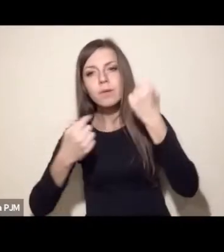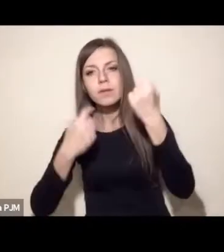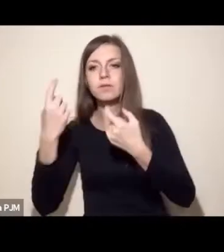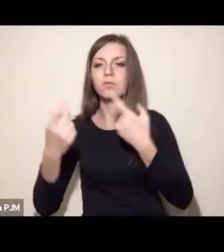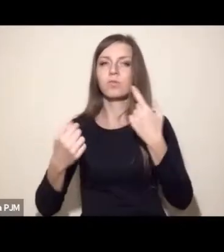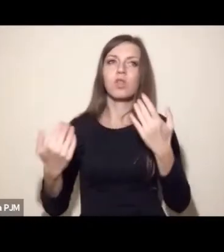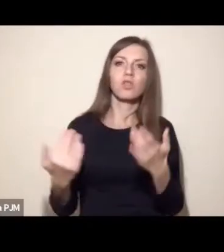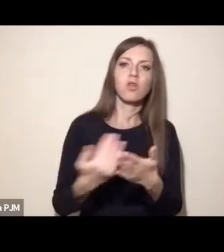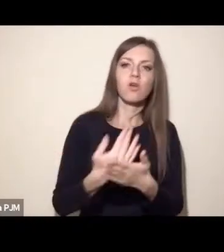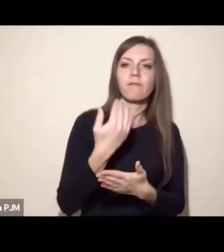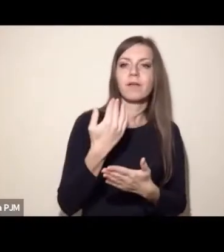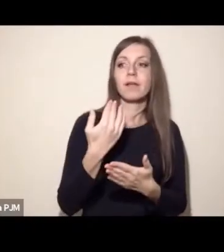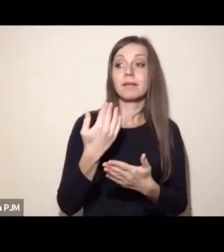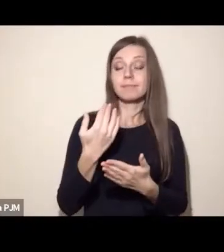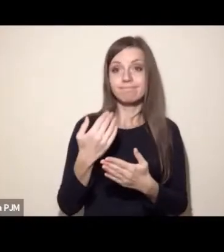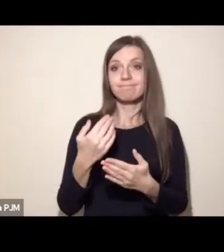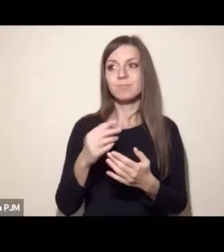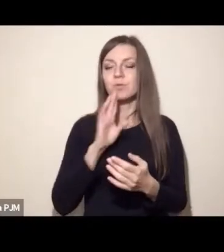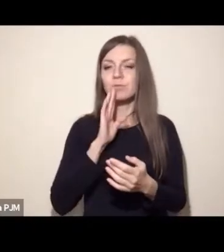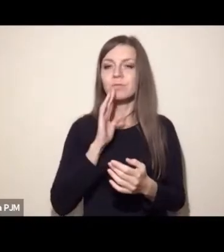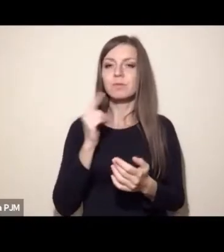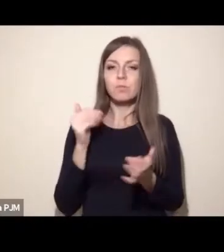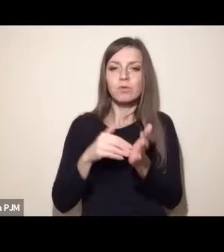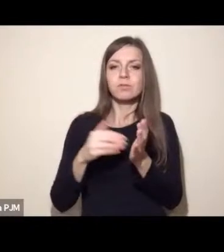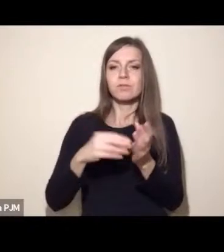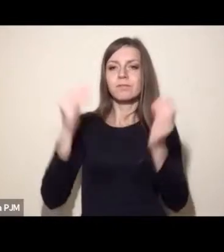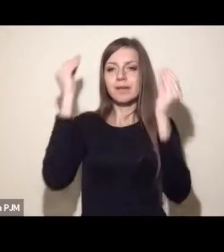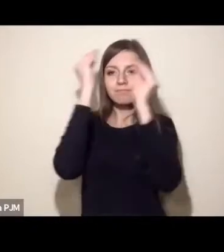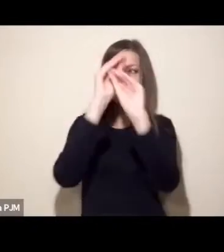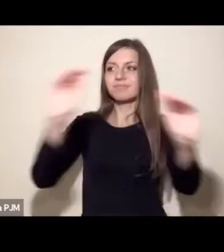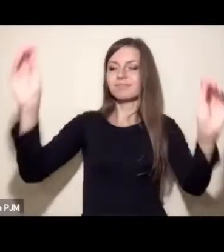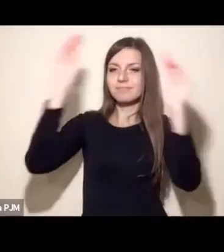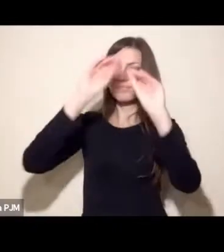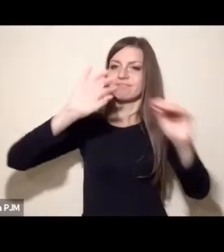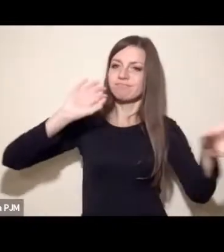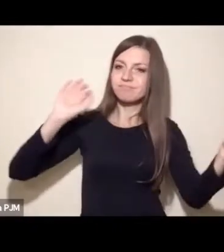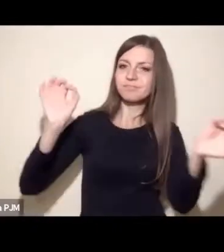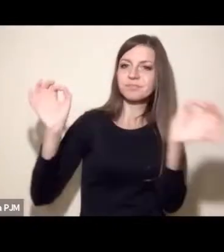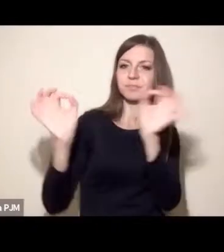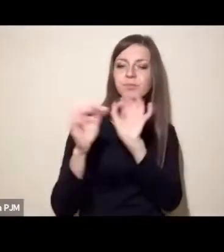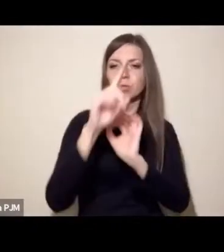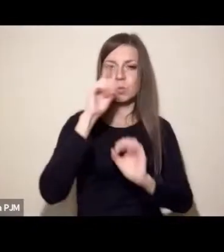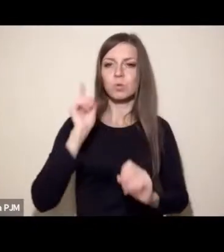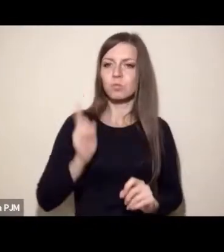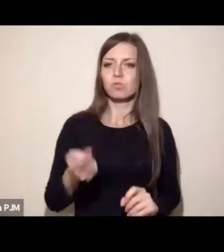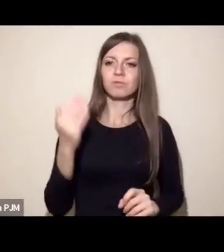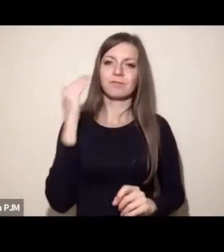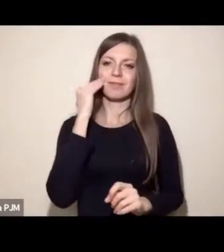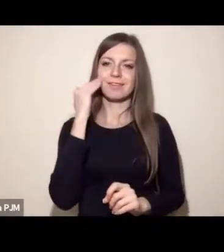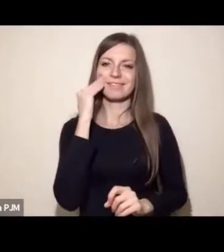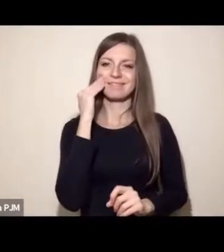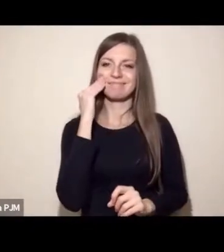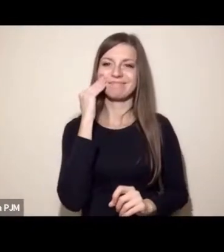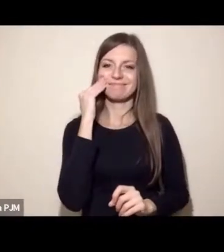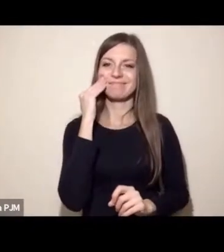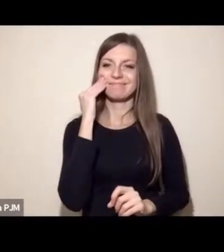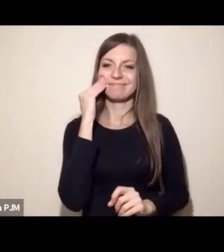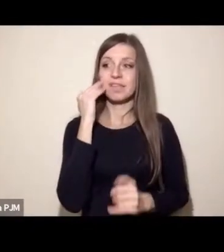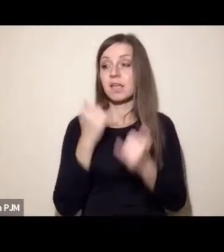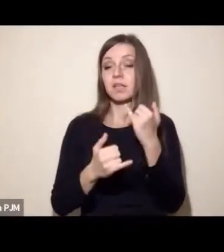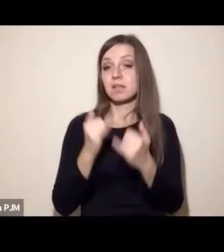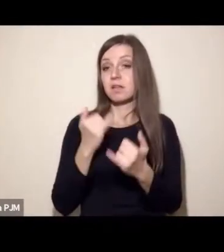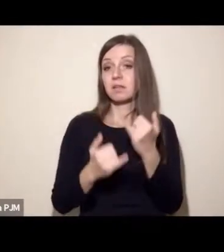cóż, po prostu poprzez ich rozsądne nagłośnianie w przestrzeni publicznej, poprzez upublicznianie naszych idei, nawet jeśli one